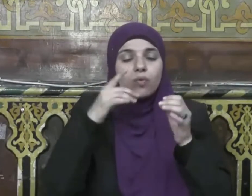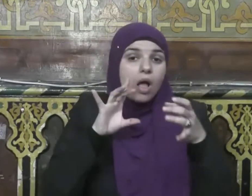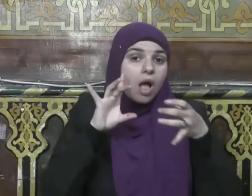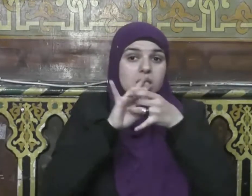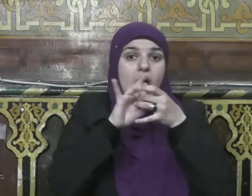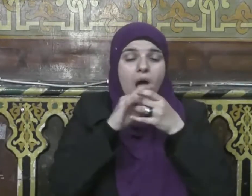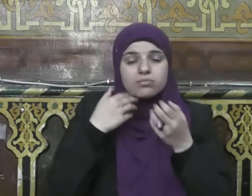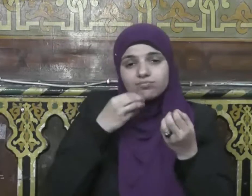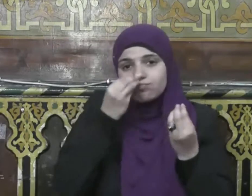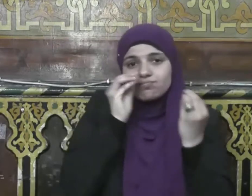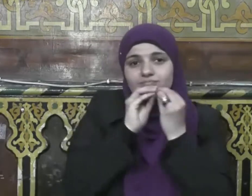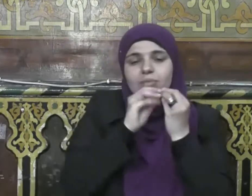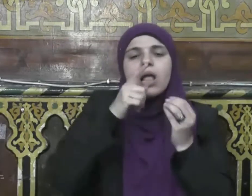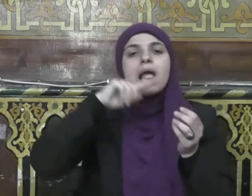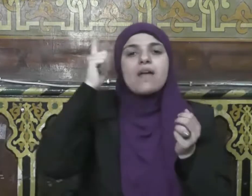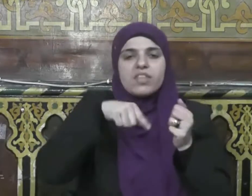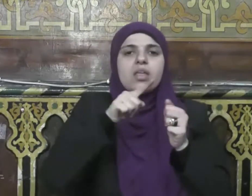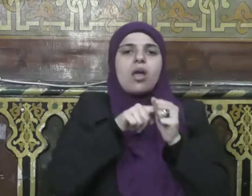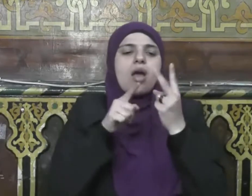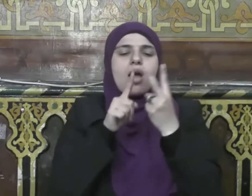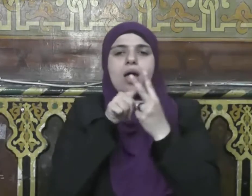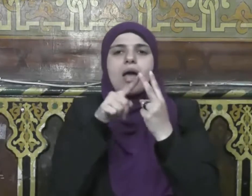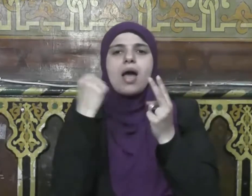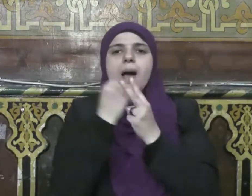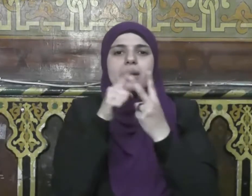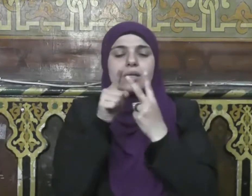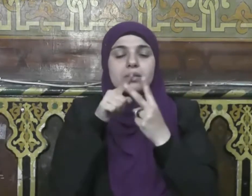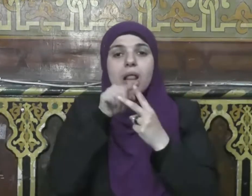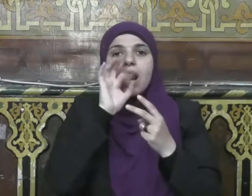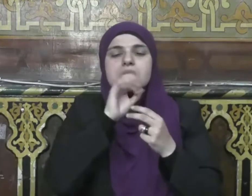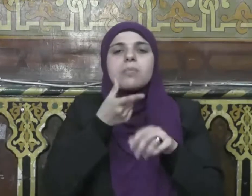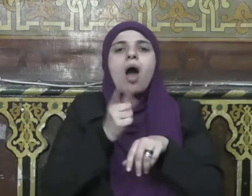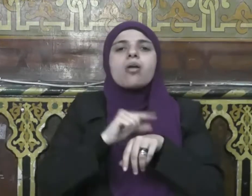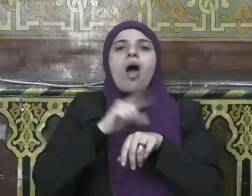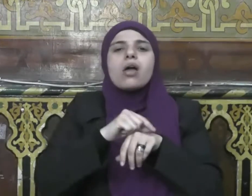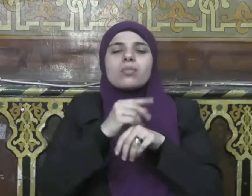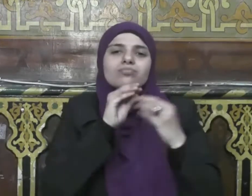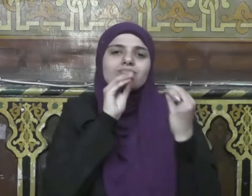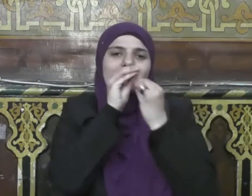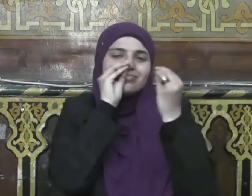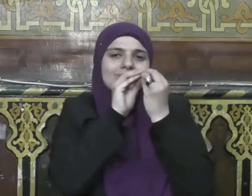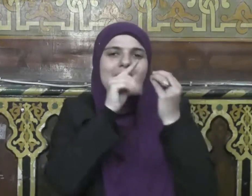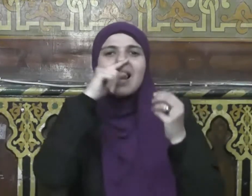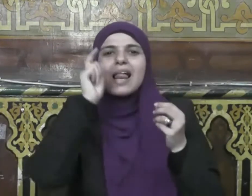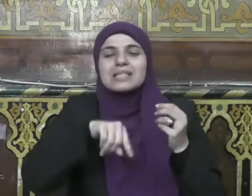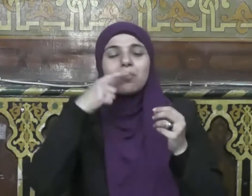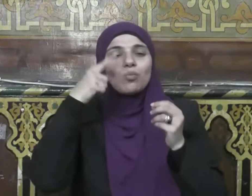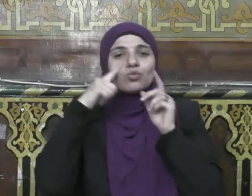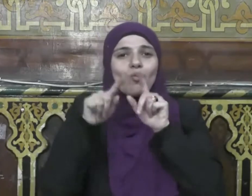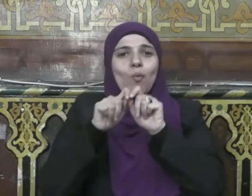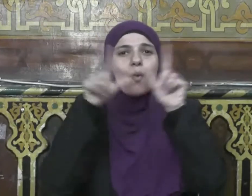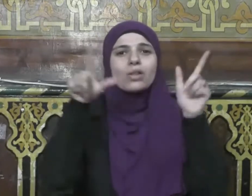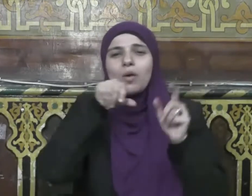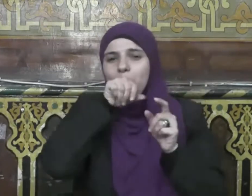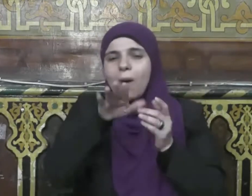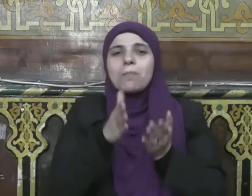وقد بيّن النبي صلى الله عليه وسلم قدرها ومكانتها في الحديث